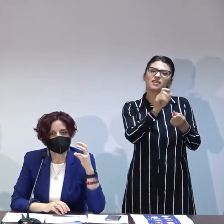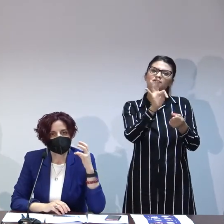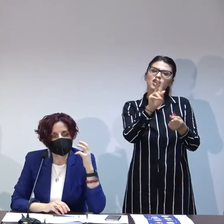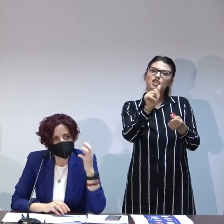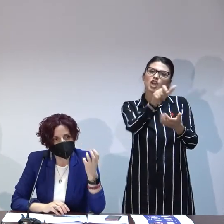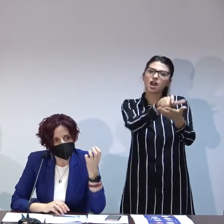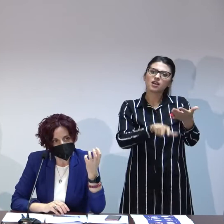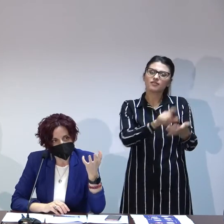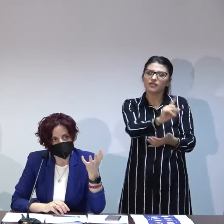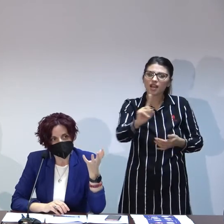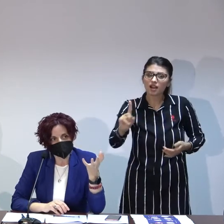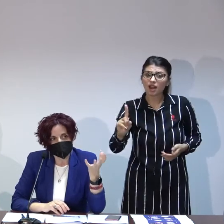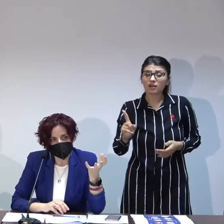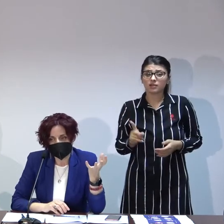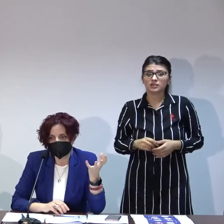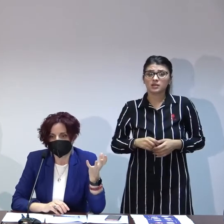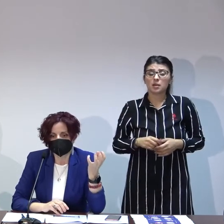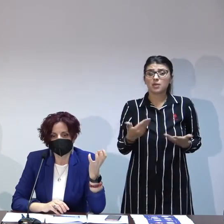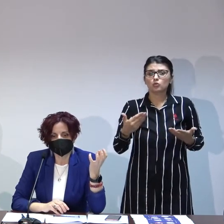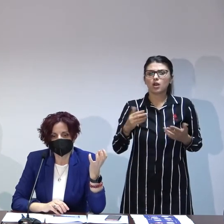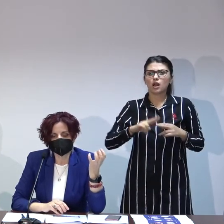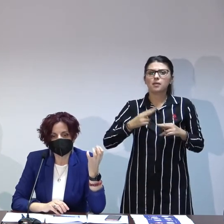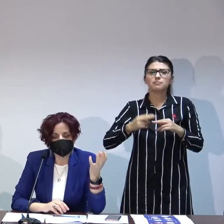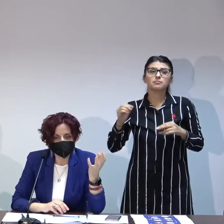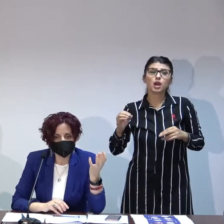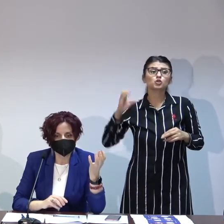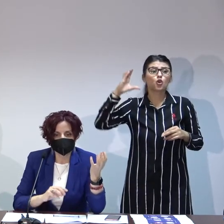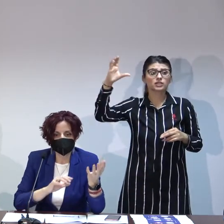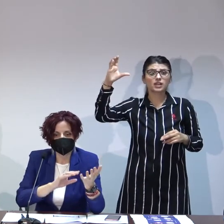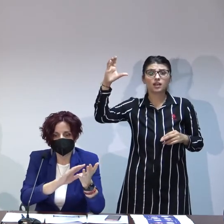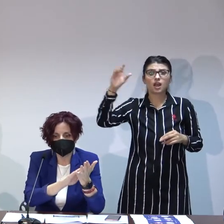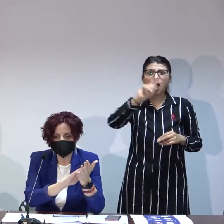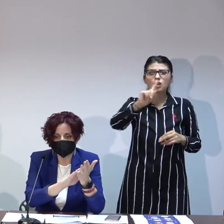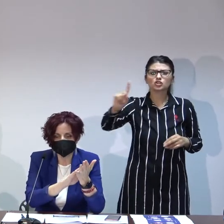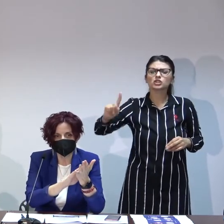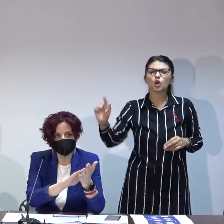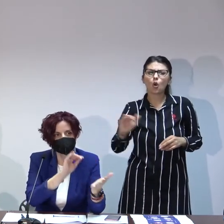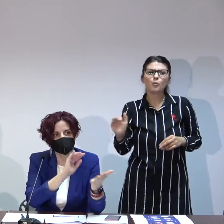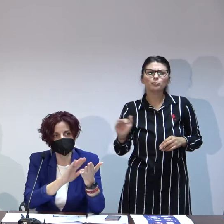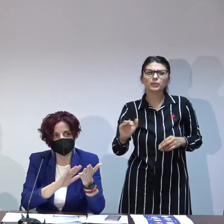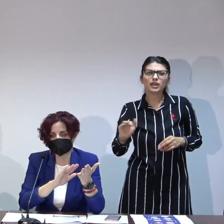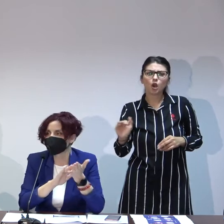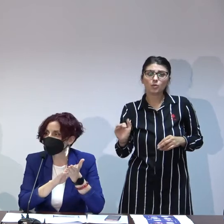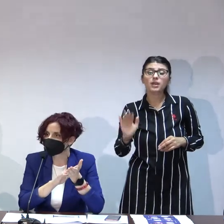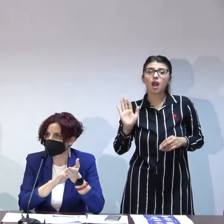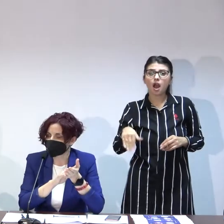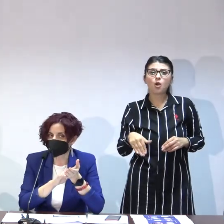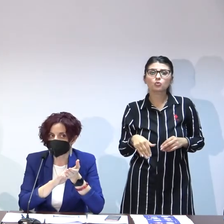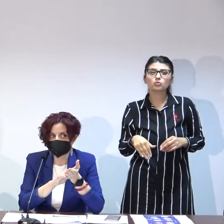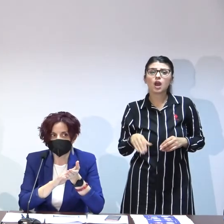mare parte din acești copii din păcate au niște să spunem ștampile